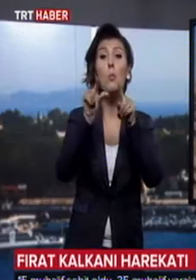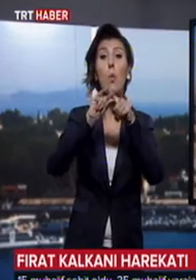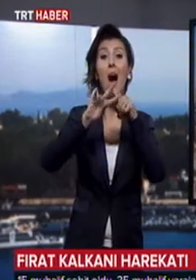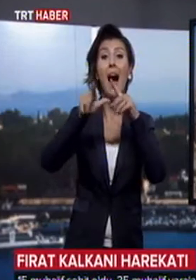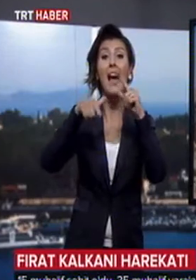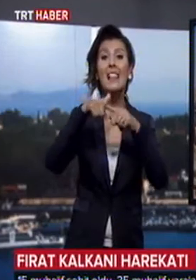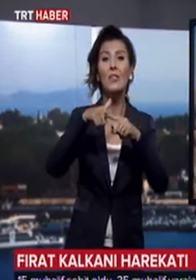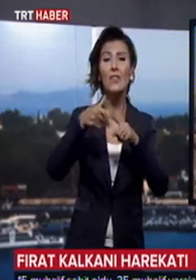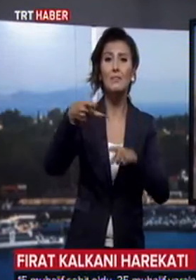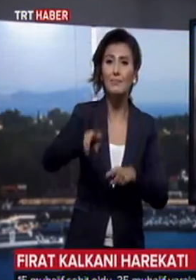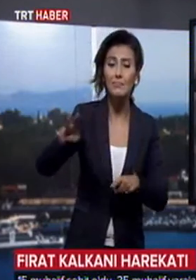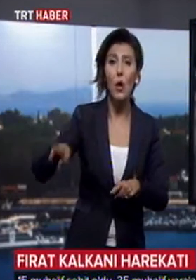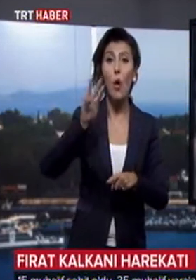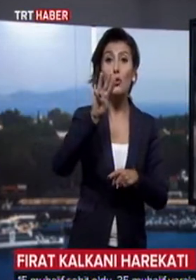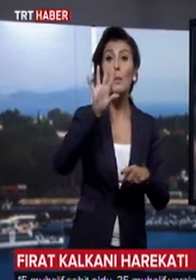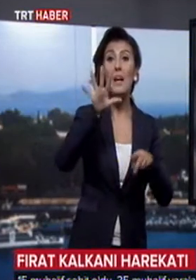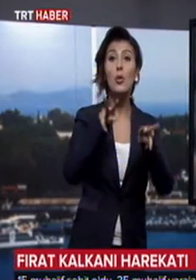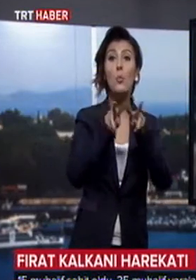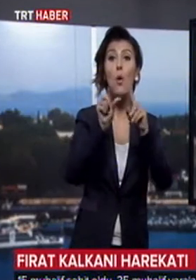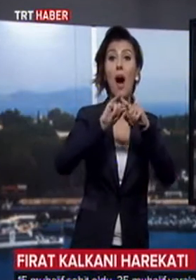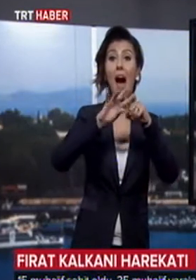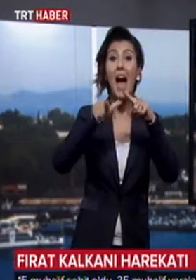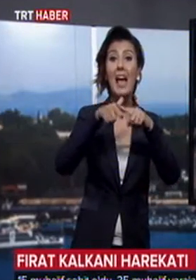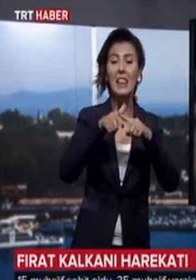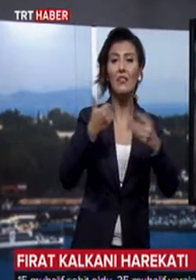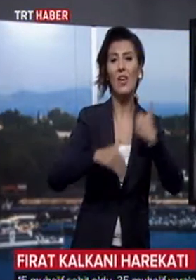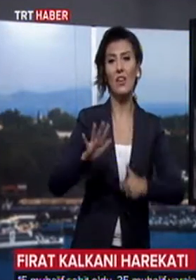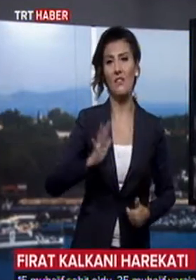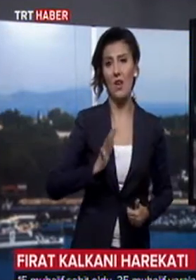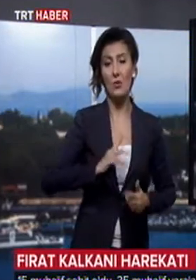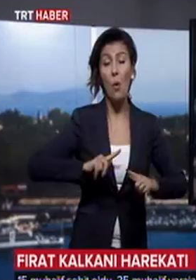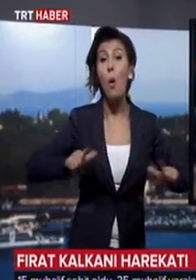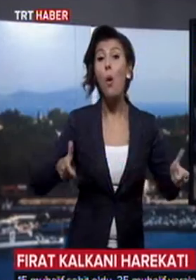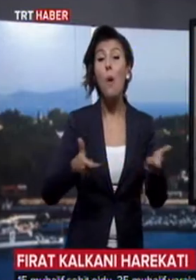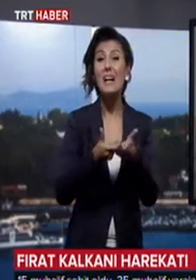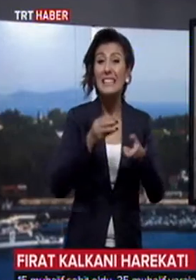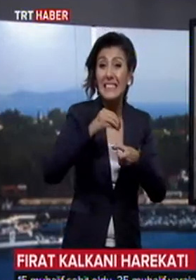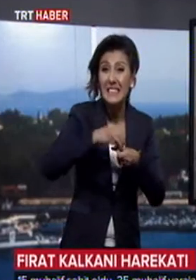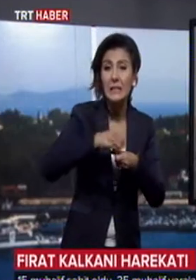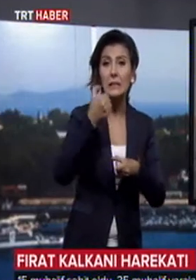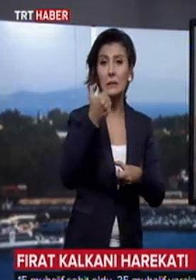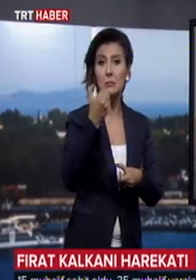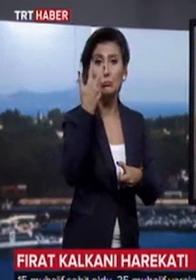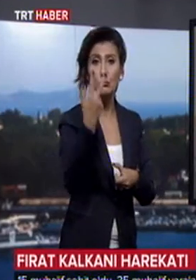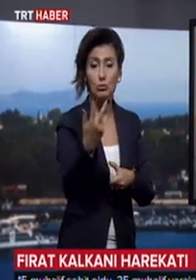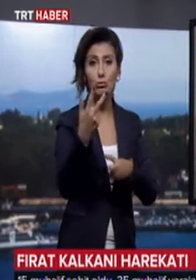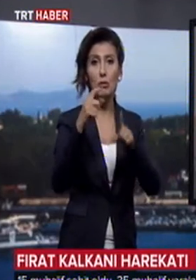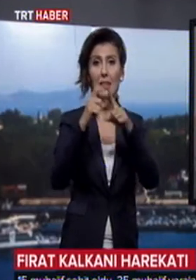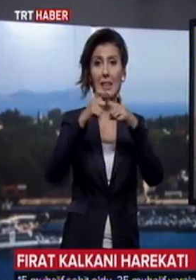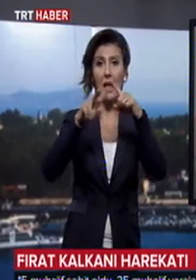şehit olduğu, 35 muhalifin yaralandığı belirtildi. Operasyonlar kapsamında 63 DAEŞ hedefi